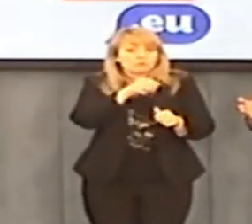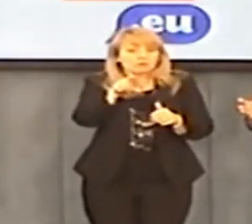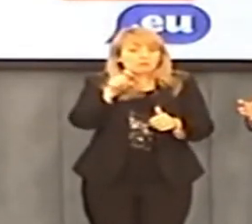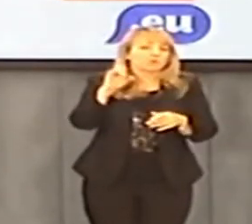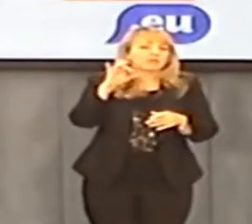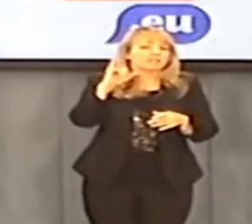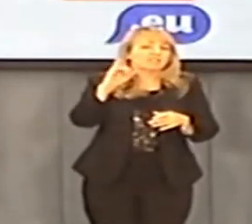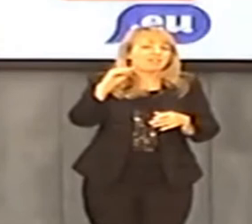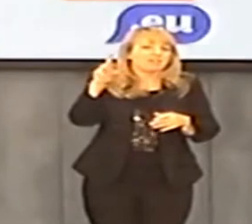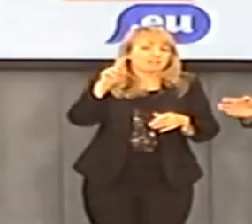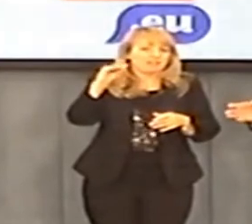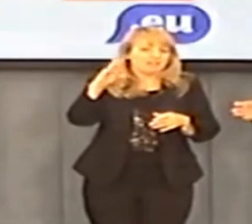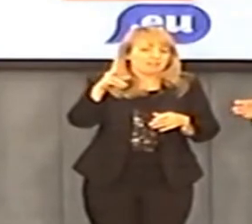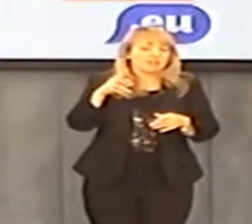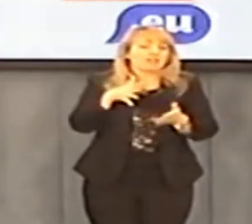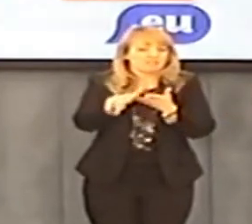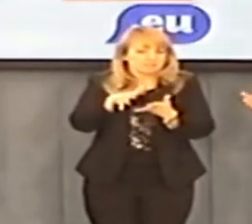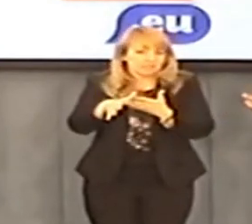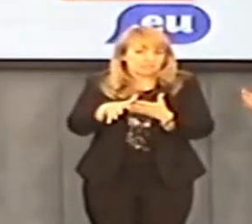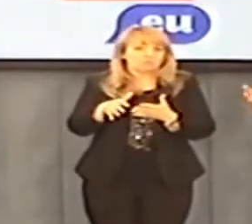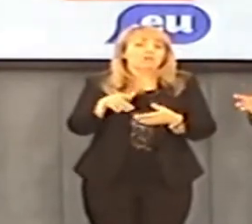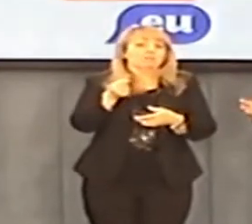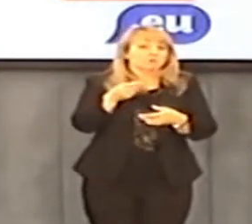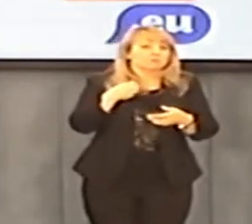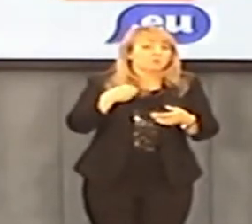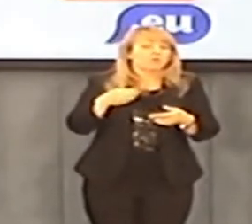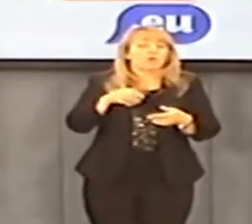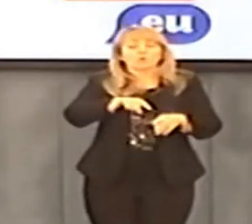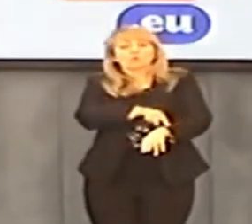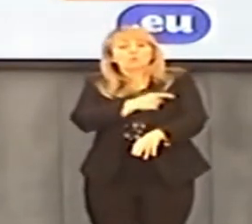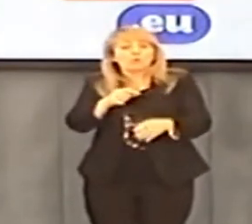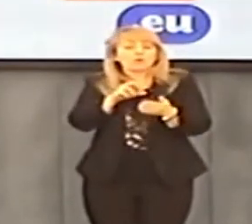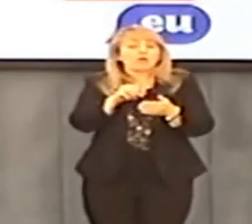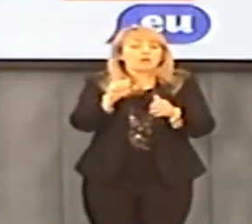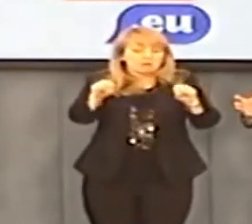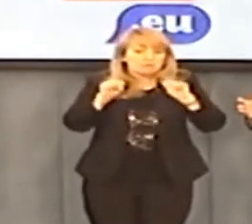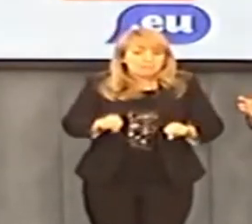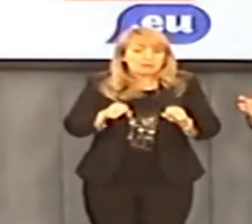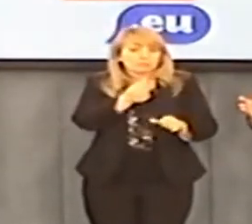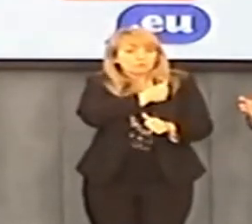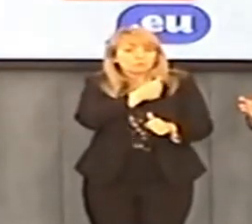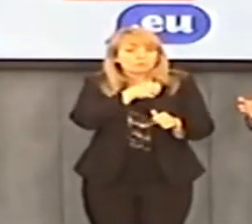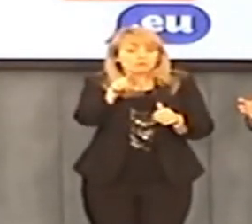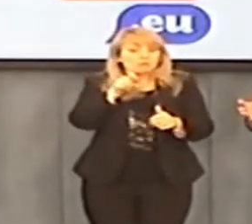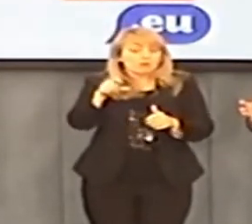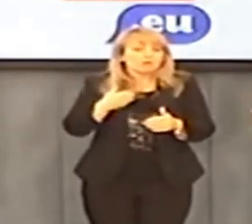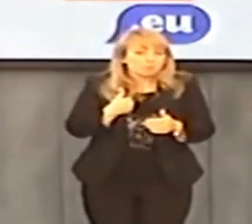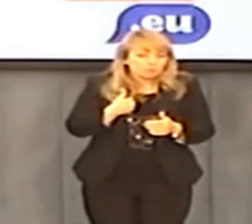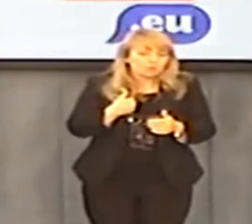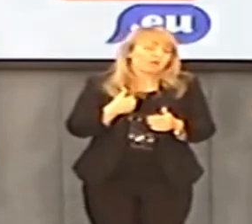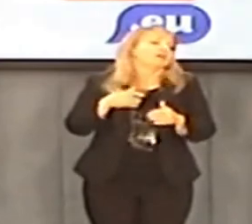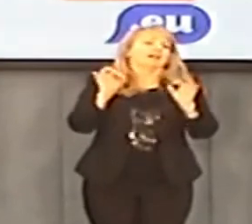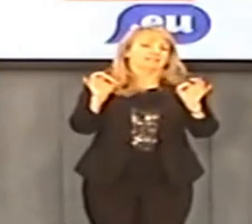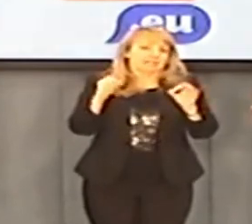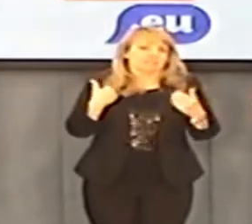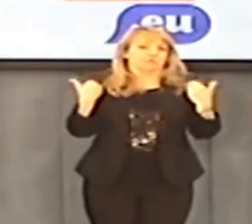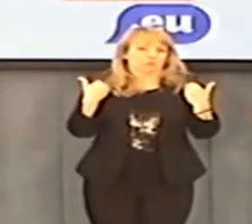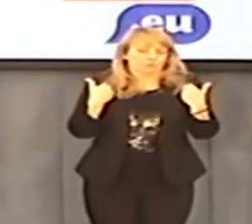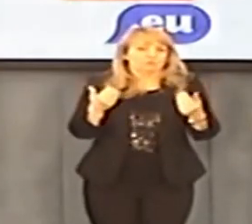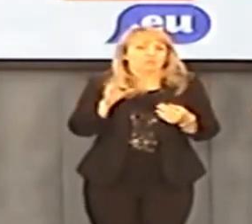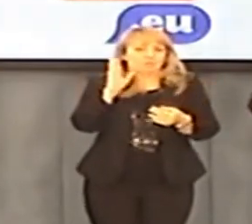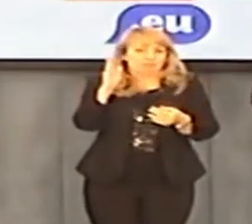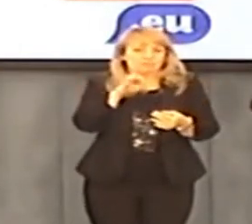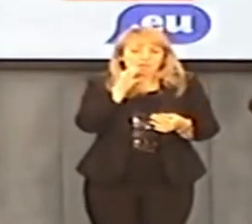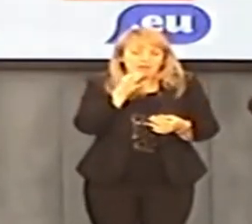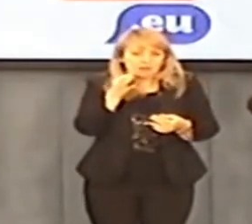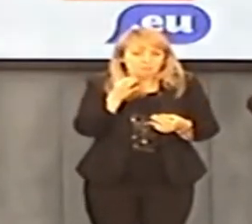będziemy wydawali te pieniądze, będzie nam się żyło lepiej. To będą akurat niestety także czasy rządów Donalda Tuska póki co do 2015 roku. I w